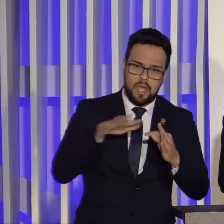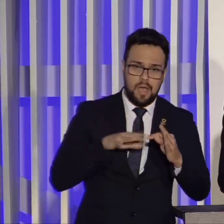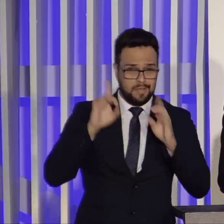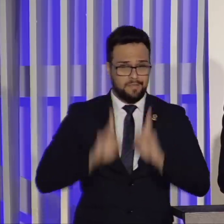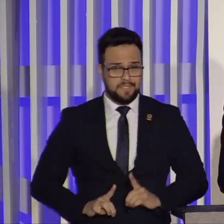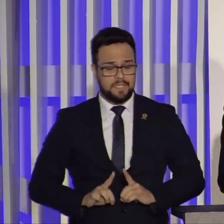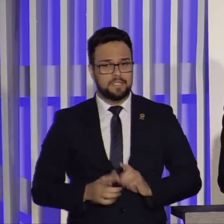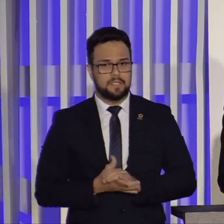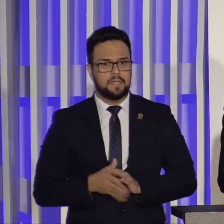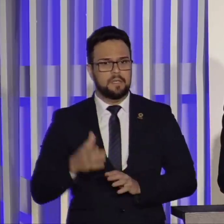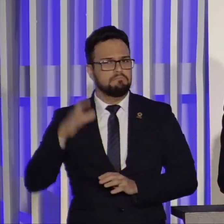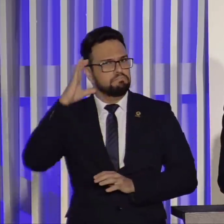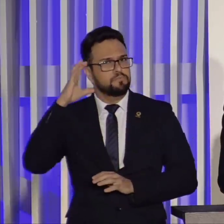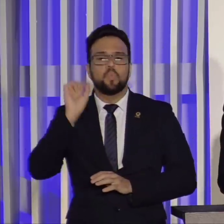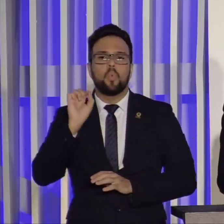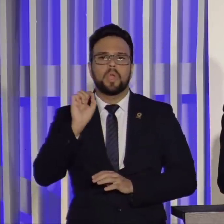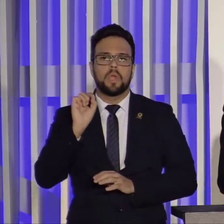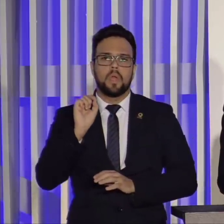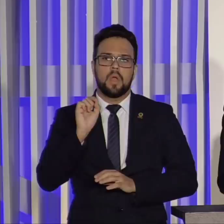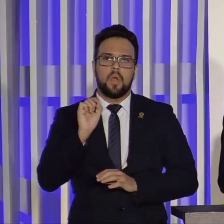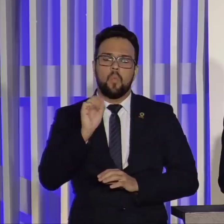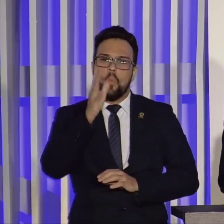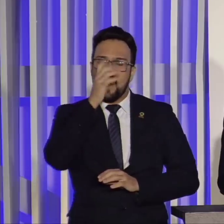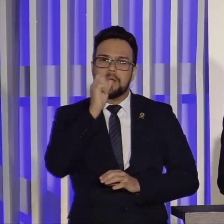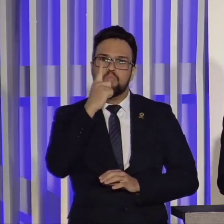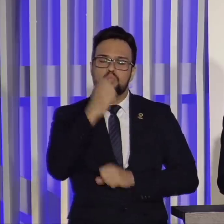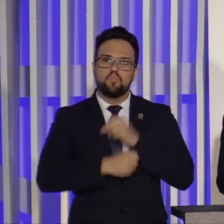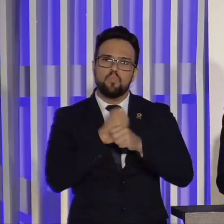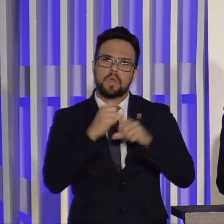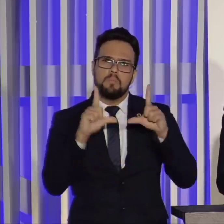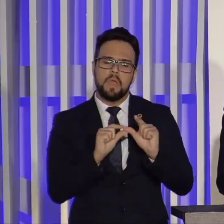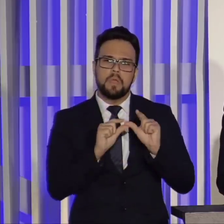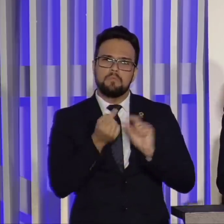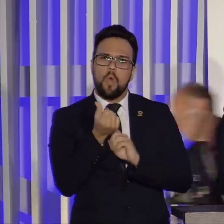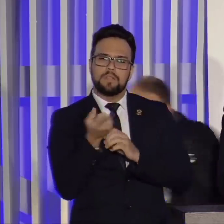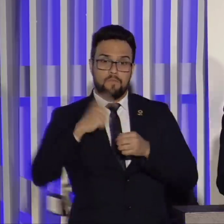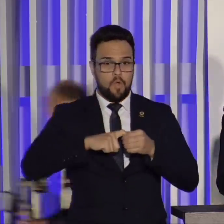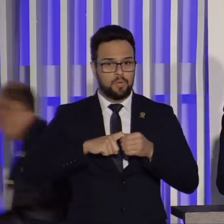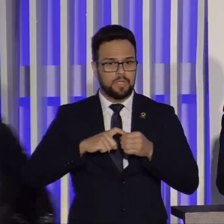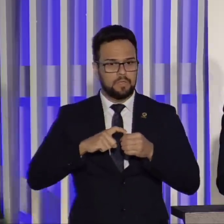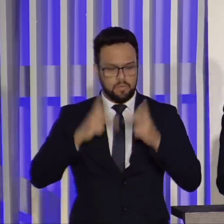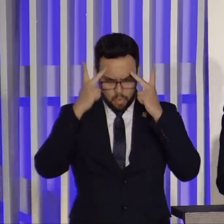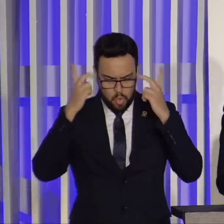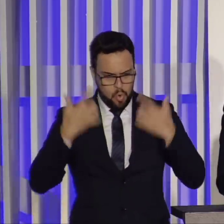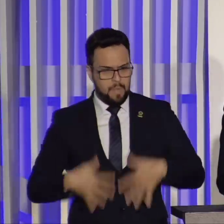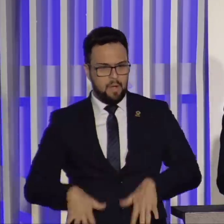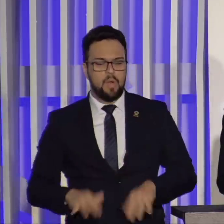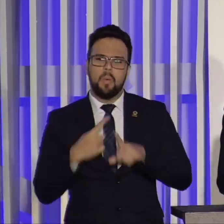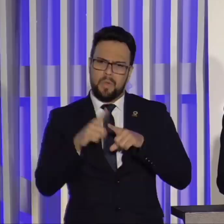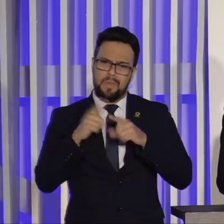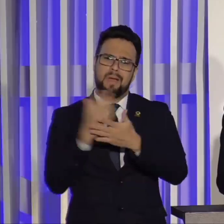pelo que o doutor indica, em menos de um ano, essa pessoa quase que volta à normalidade. Problemas alguns eles tinham. Falou para mim.